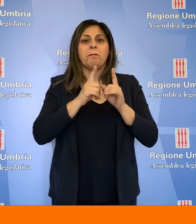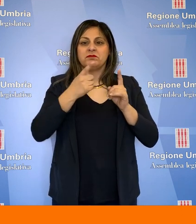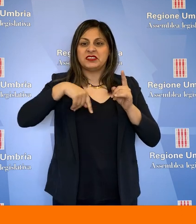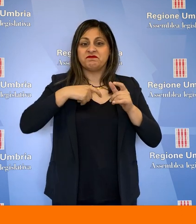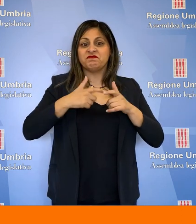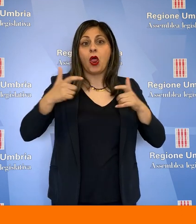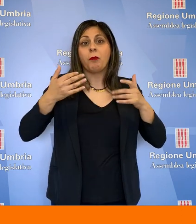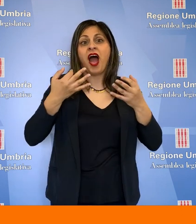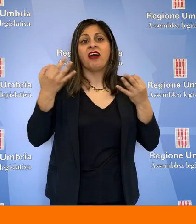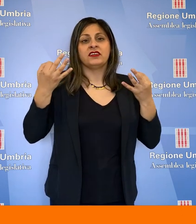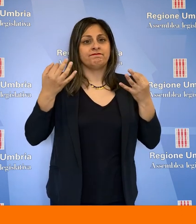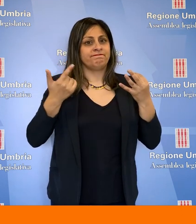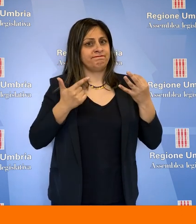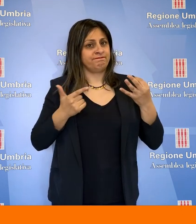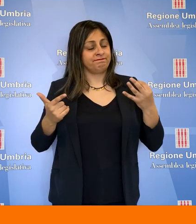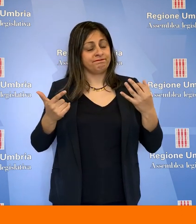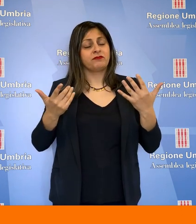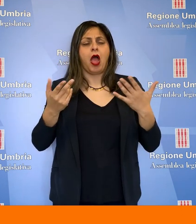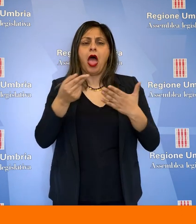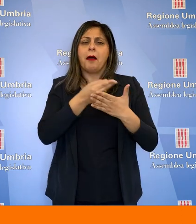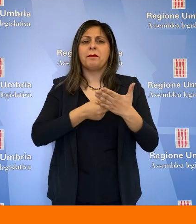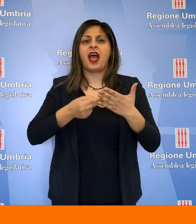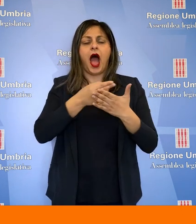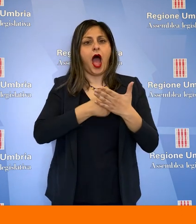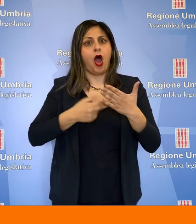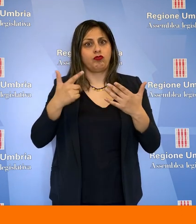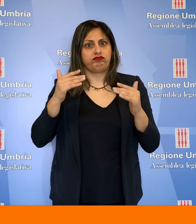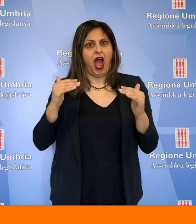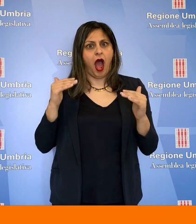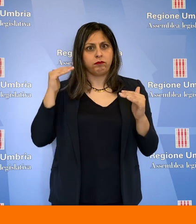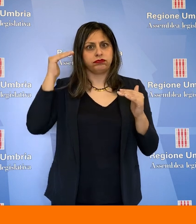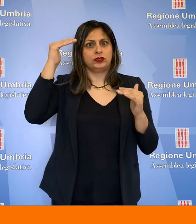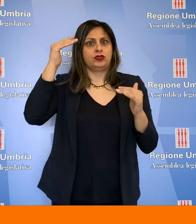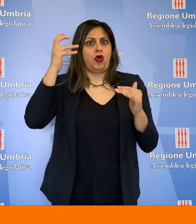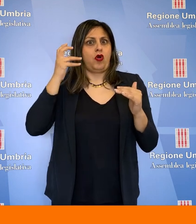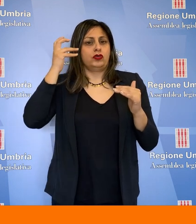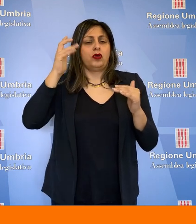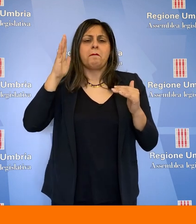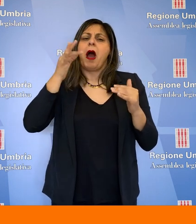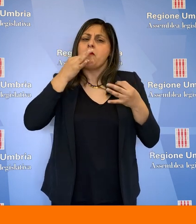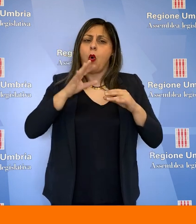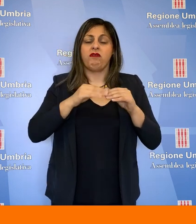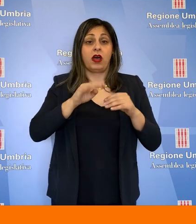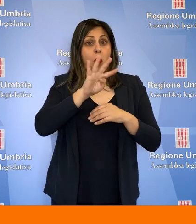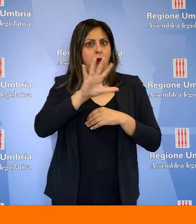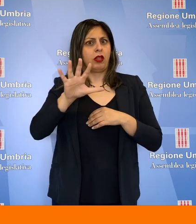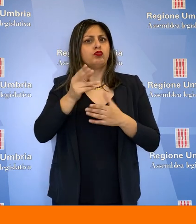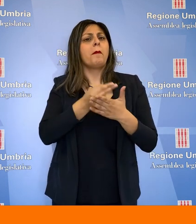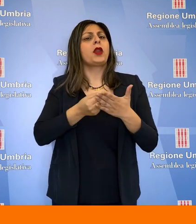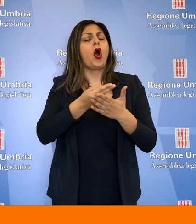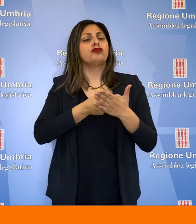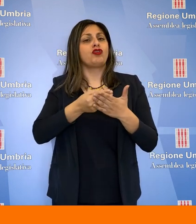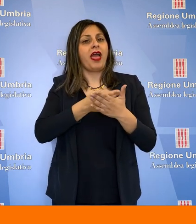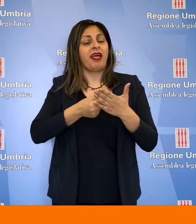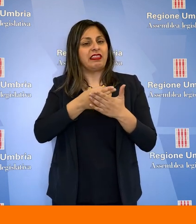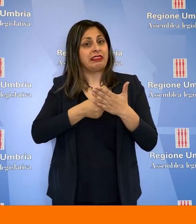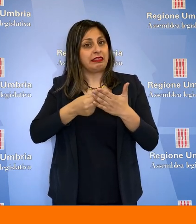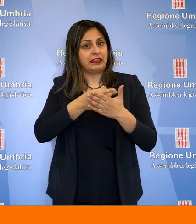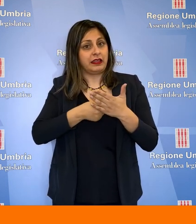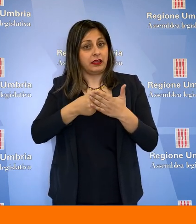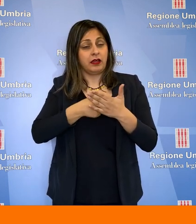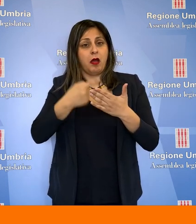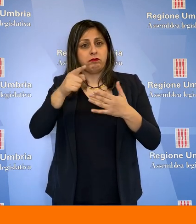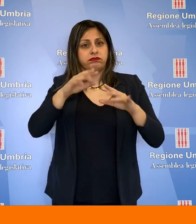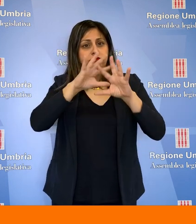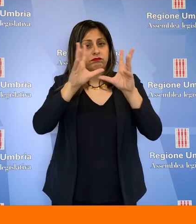adeguatamente sviluppate. Quindi è un piano ambizioso ma realizzabile. Sono 45 progetti di cui